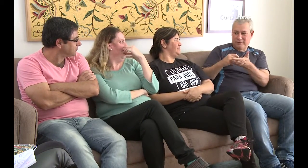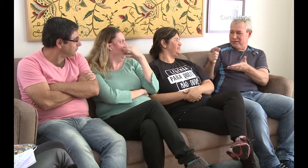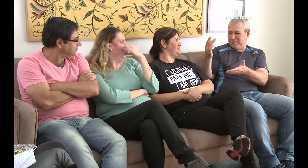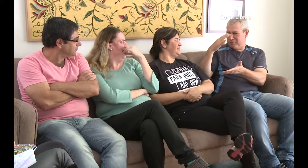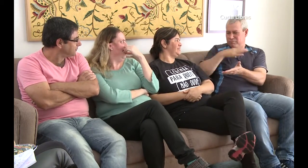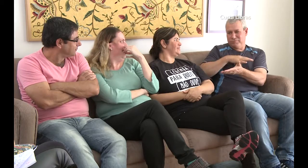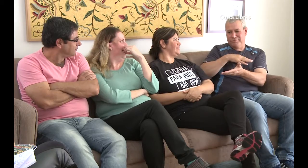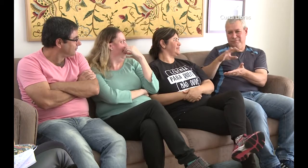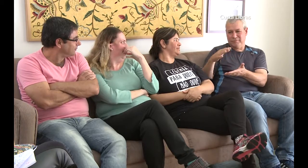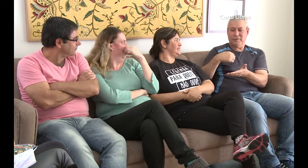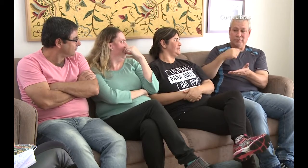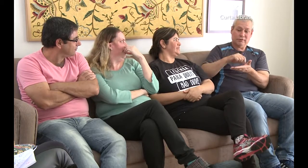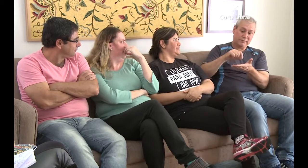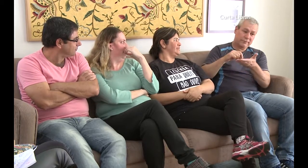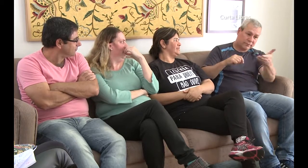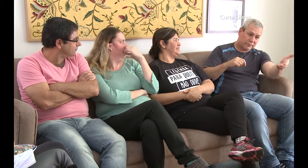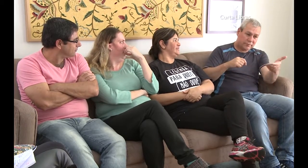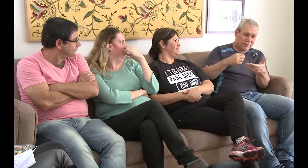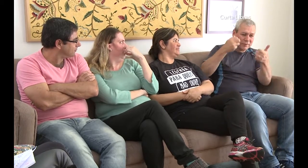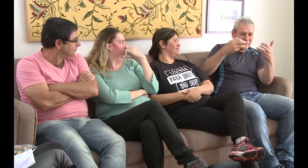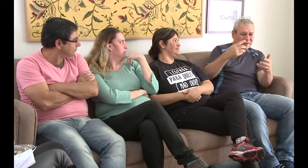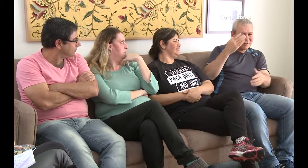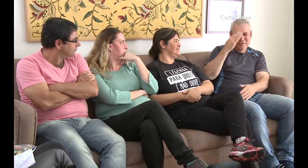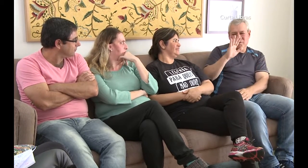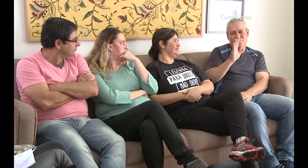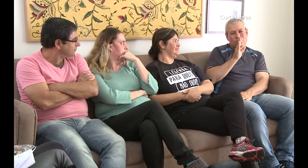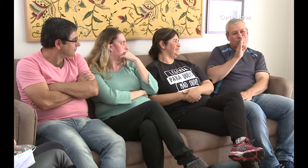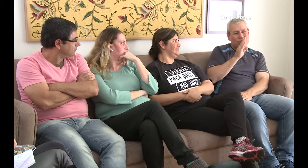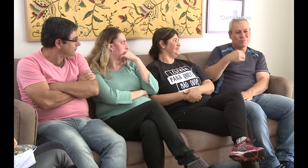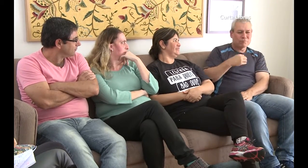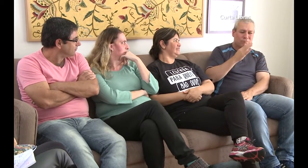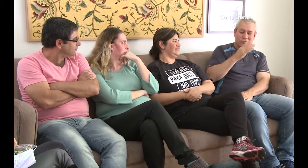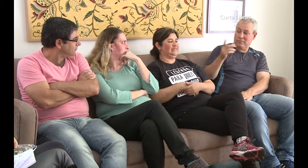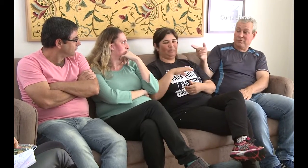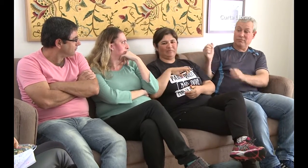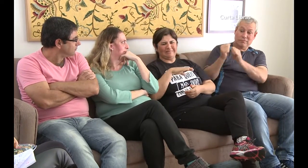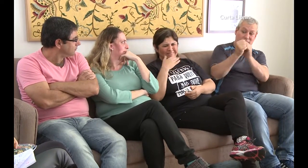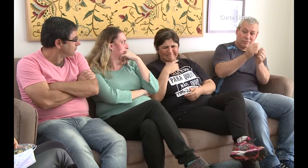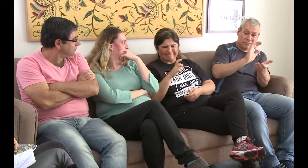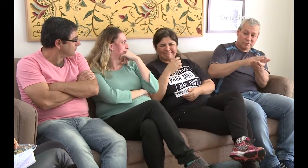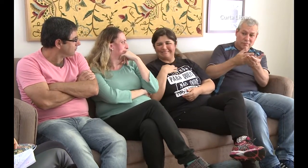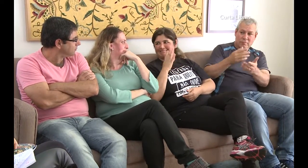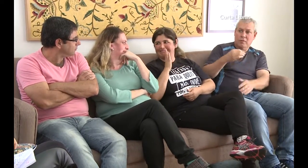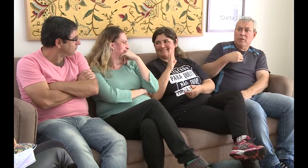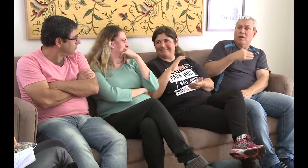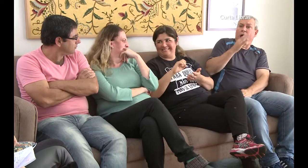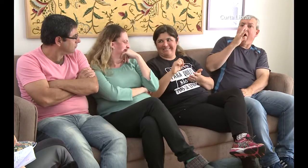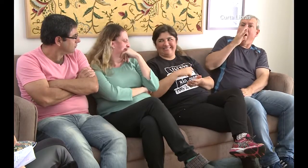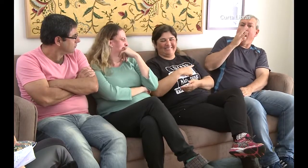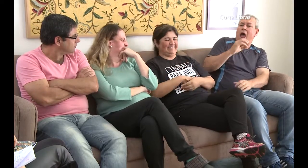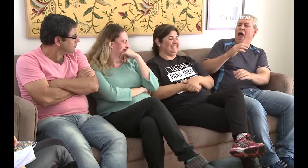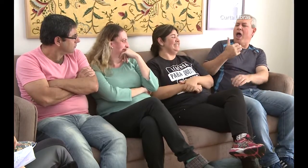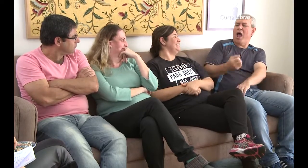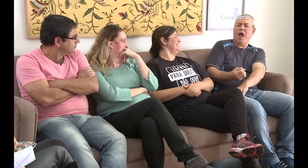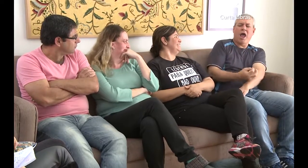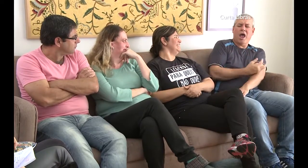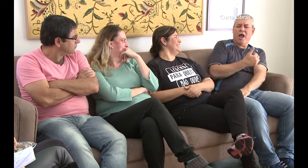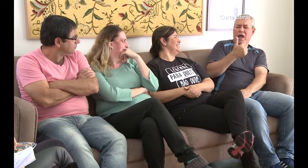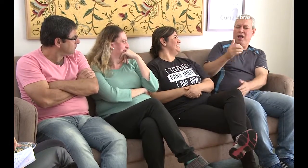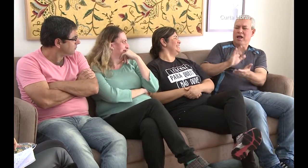difícil entender o português. Eu escrevia o médico também, mas eu não conseguia saber o certo o que ele dizia. Mas quando ia com a intérprete, o médico